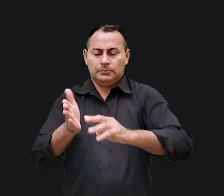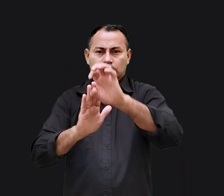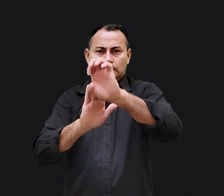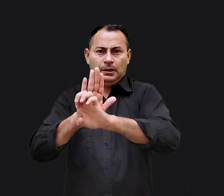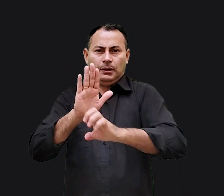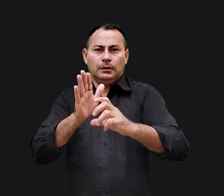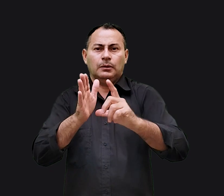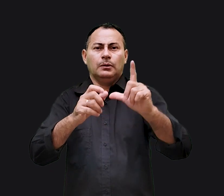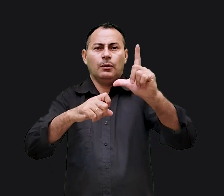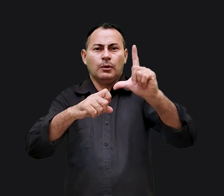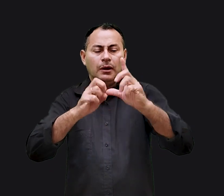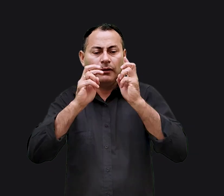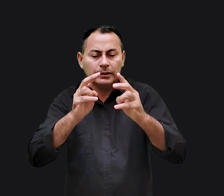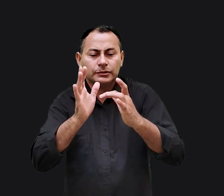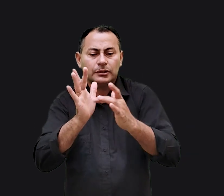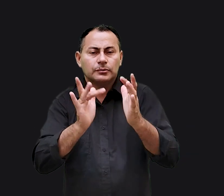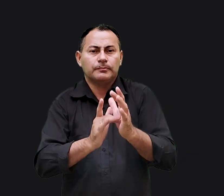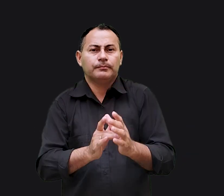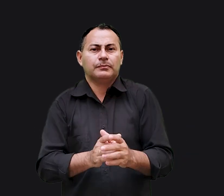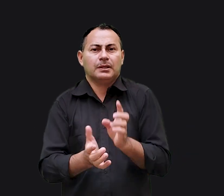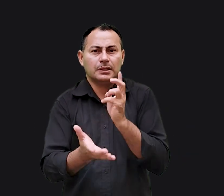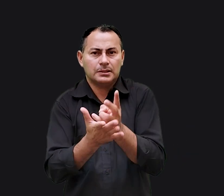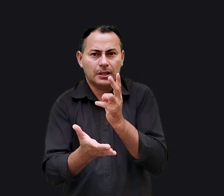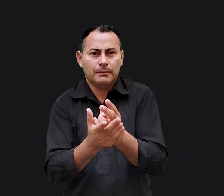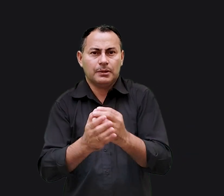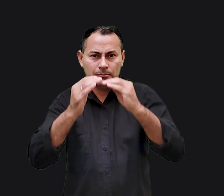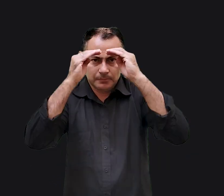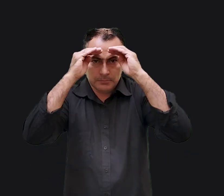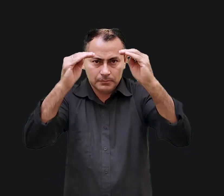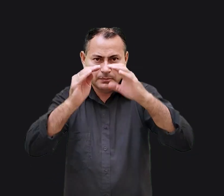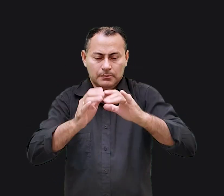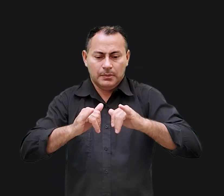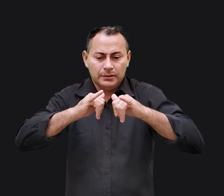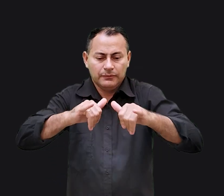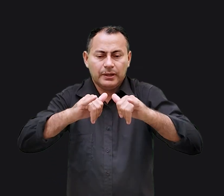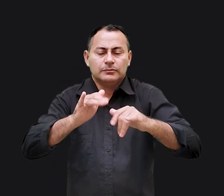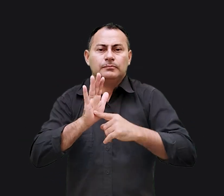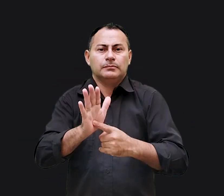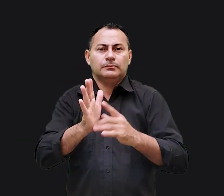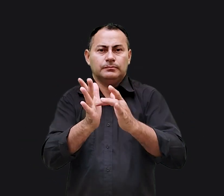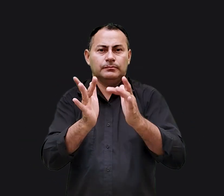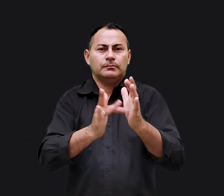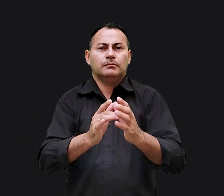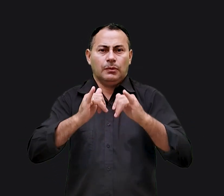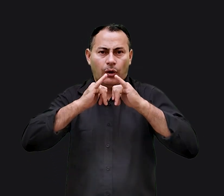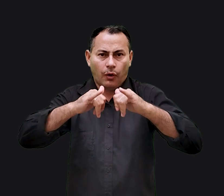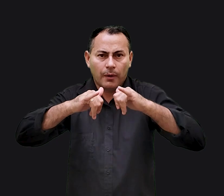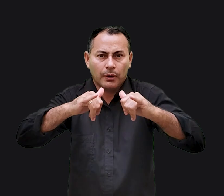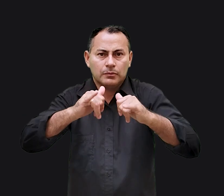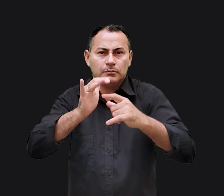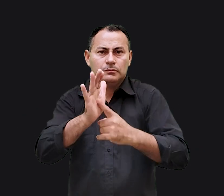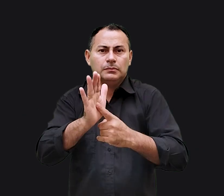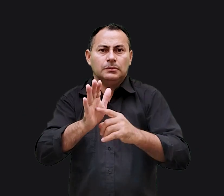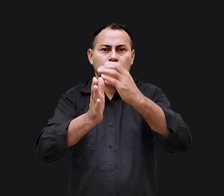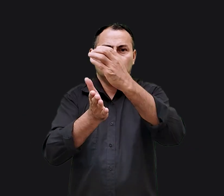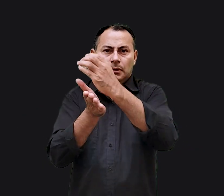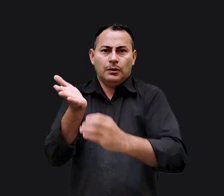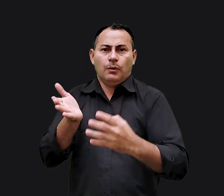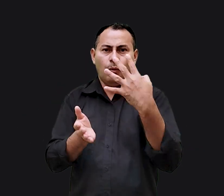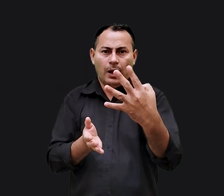Lendo o Evangelho de Lucas, você observa que Jesus estava sempre cumprindo seu manifesto. Jesus proclamou seu manifesto no